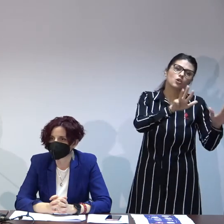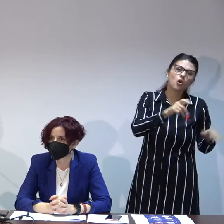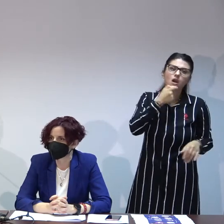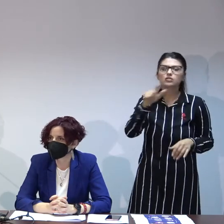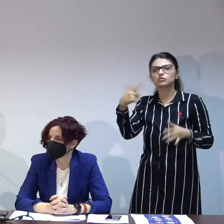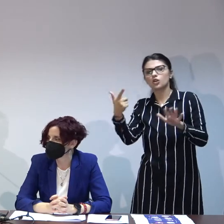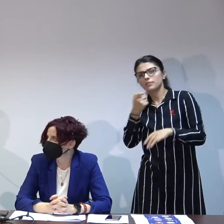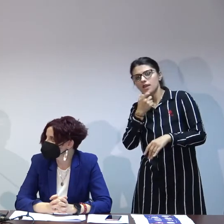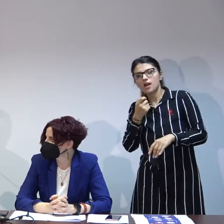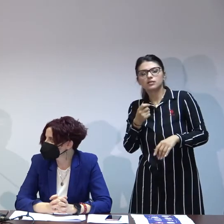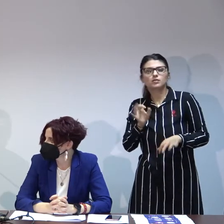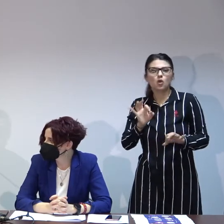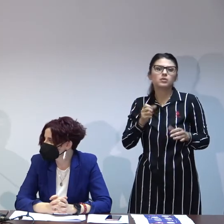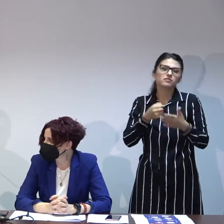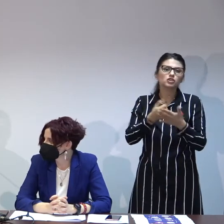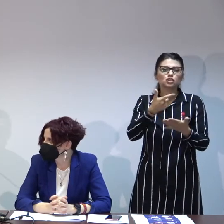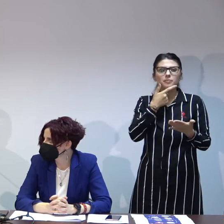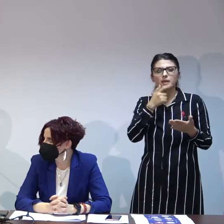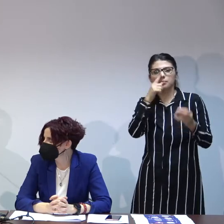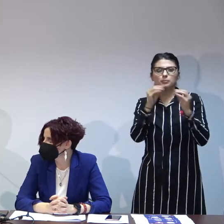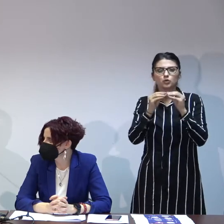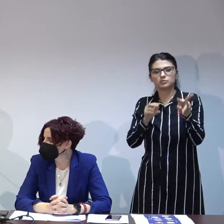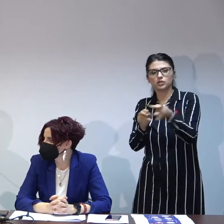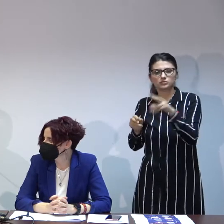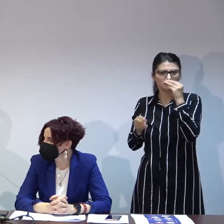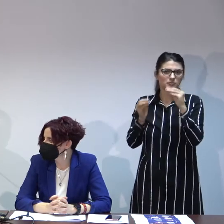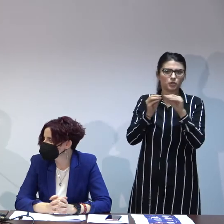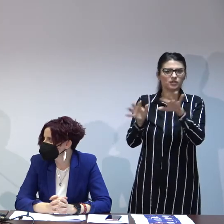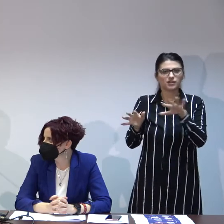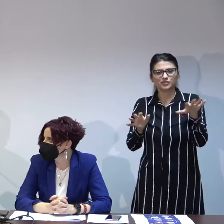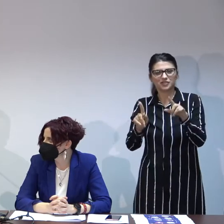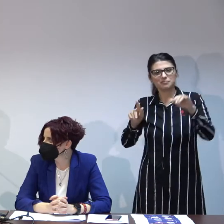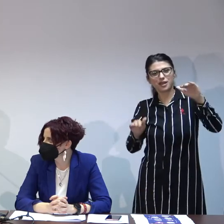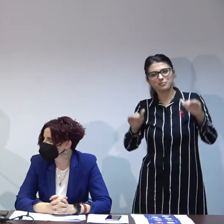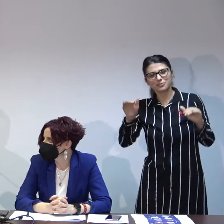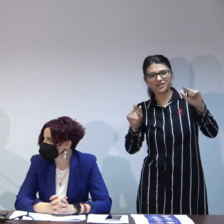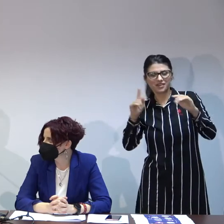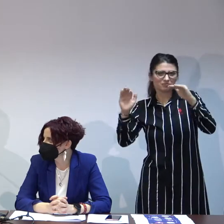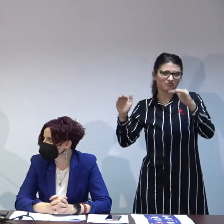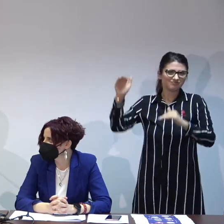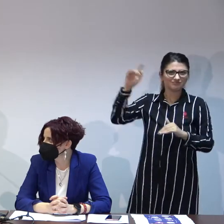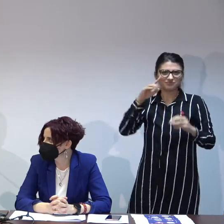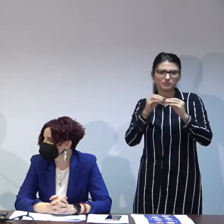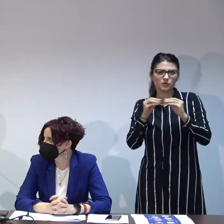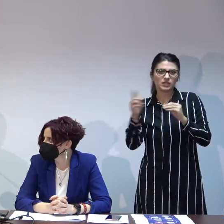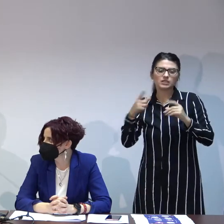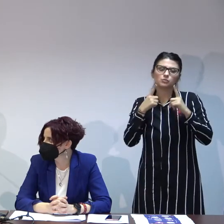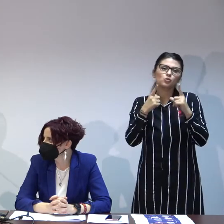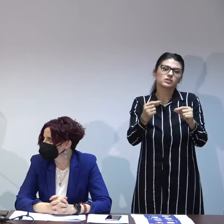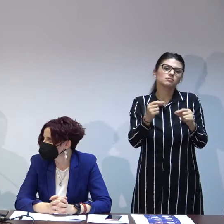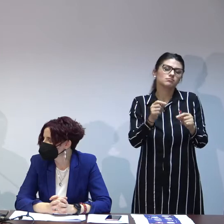în principiu am zis să fie de maxim șapte ani ca să fie mai mic decât cel mai mare copil al nostru deci asta e o sugestie pe care o dau